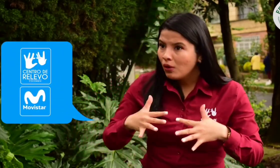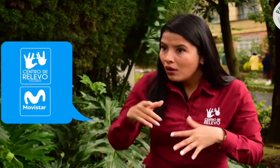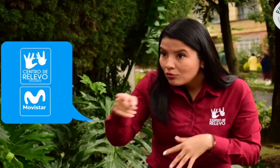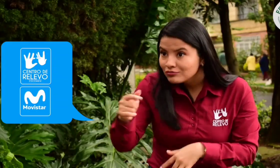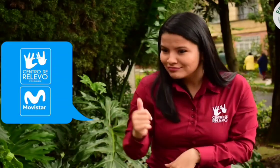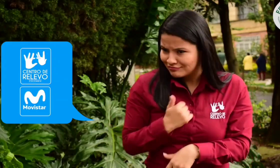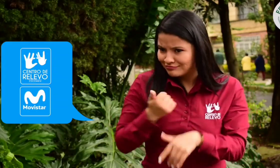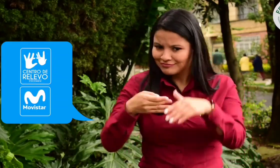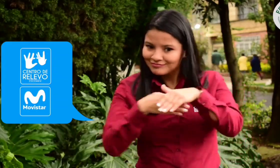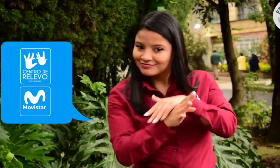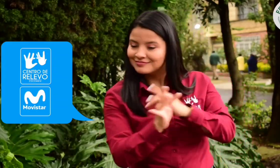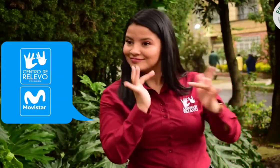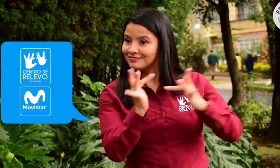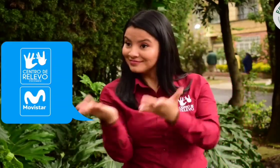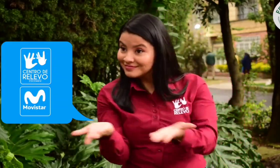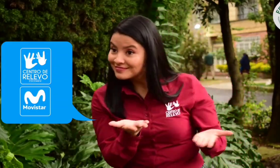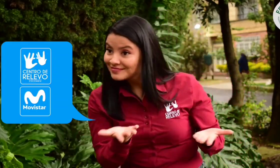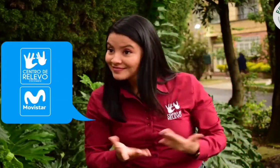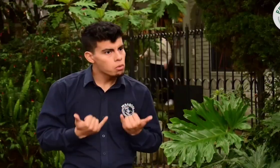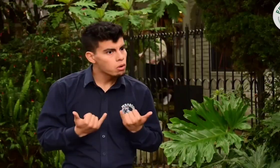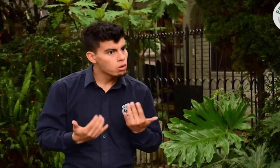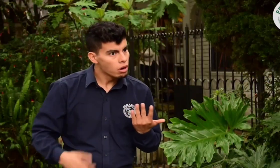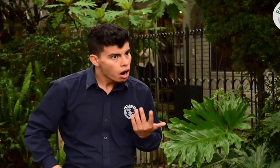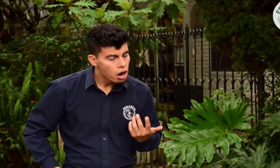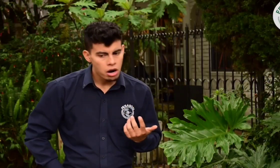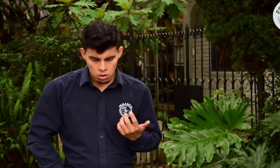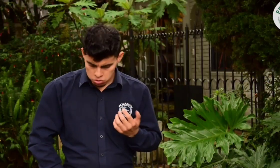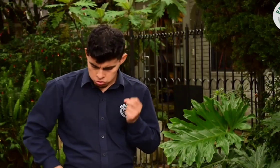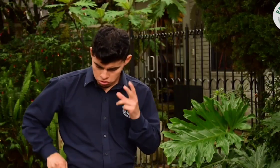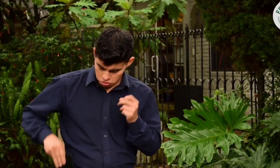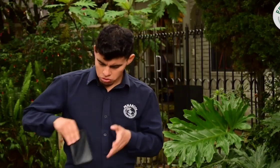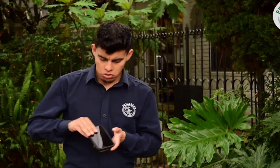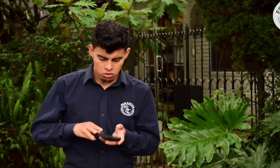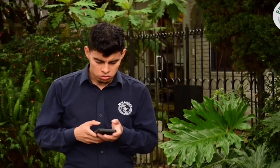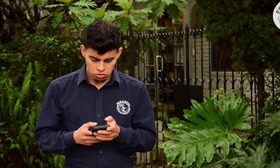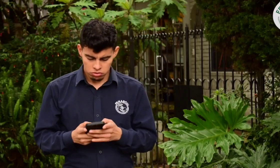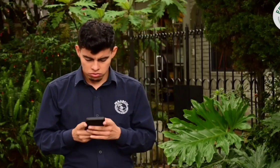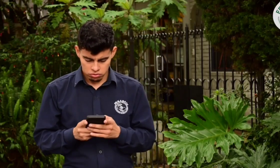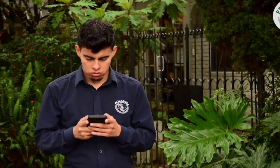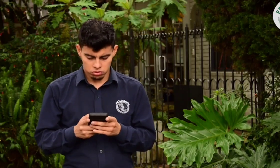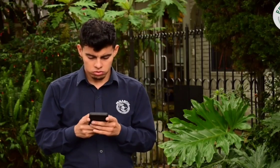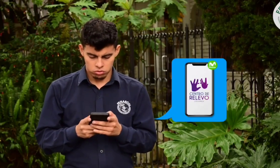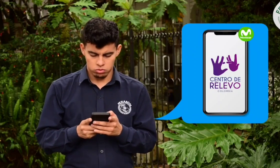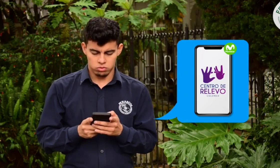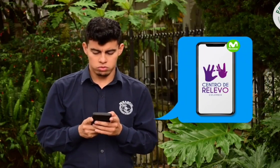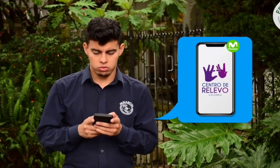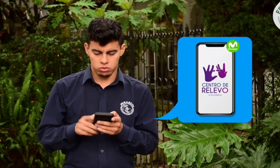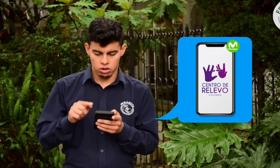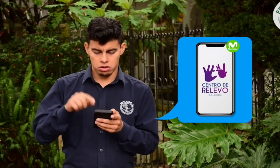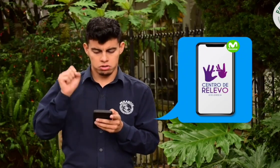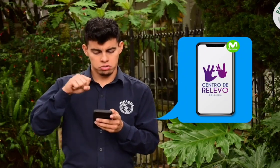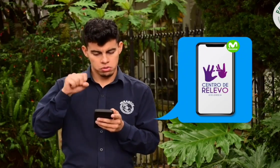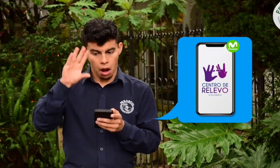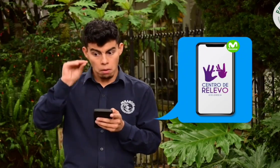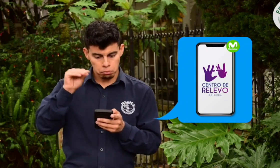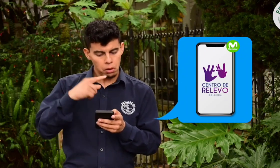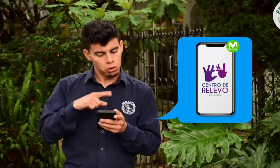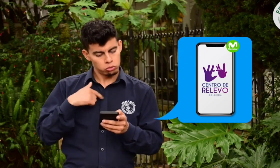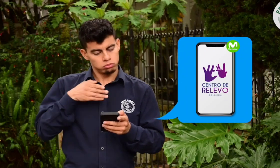sin consumo de datos. Aprovecha y entra al centro de relevo. Voy a probarlo ahora mismo. Ok. No tengo datos,